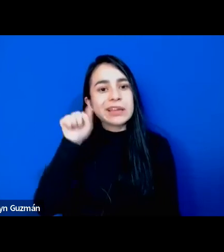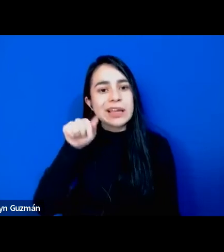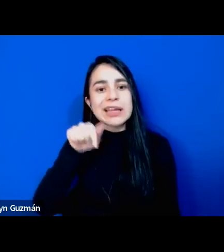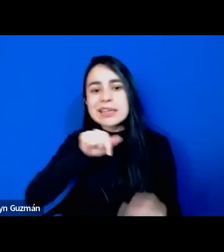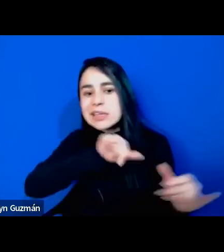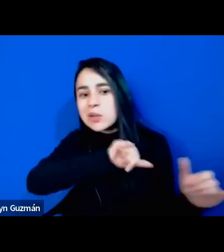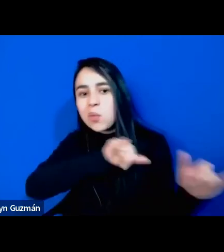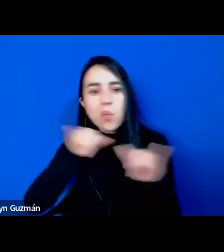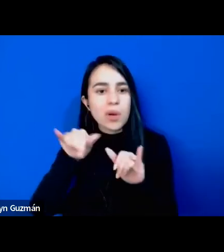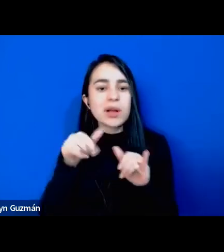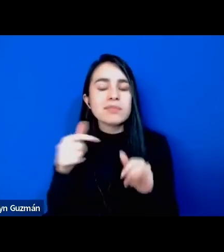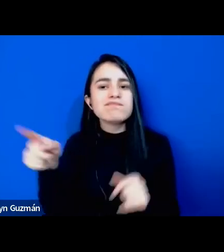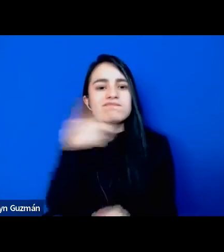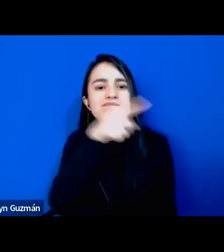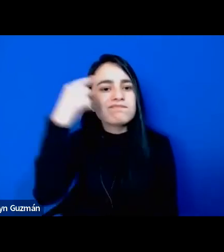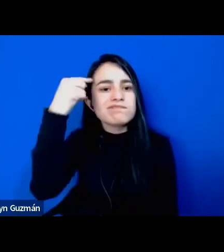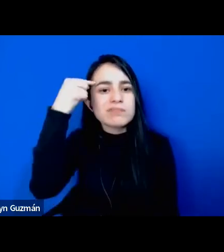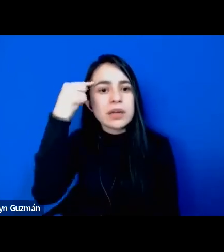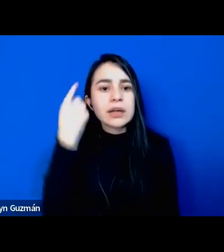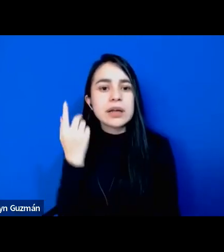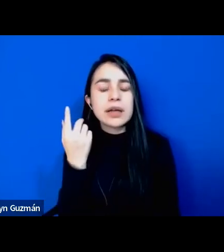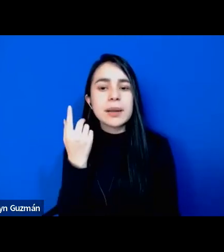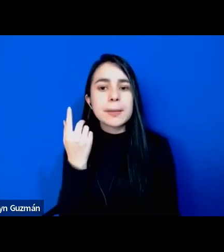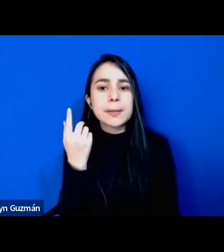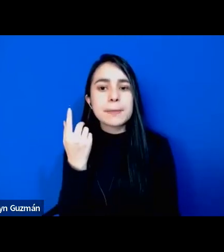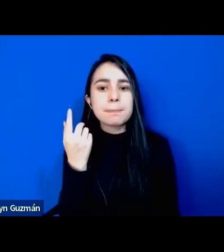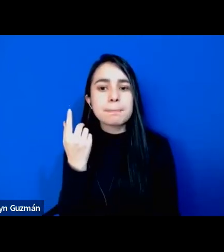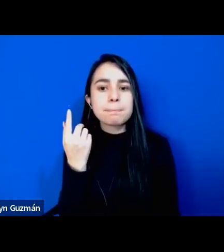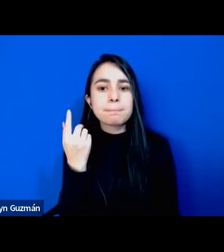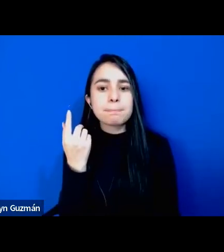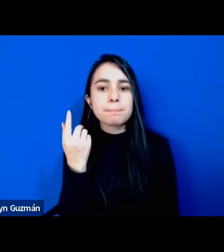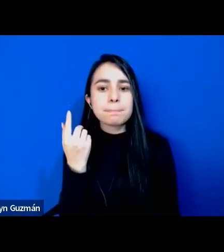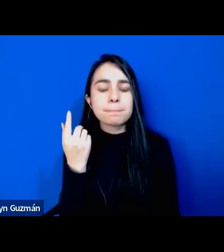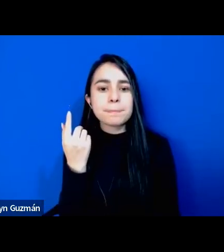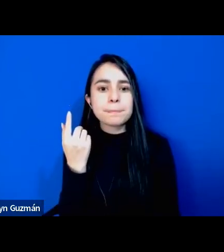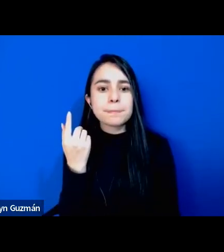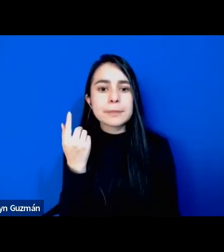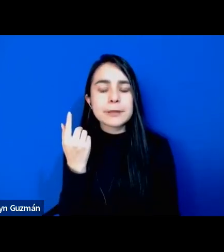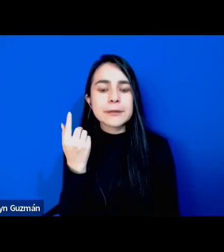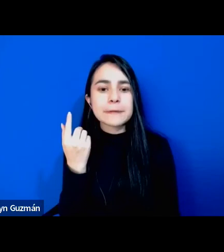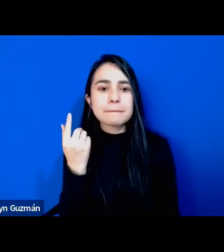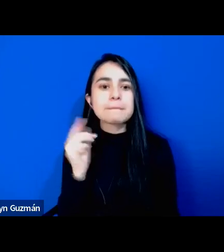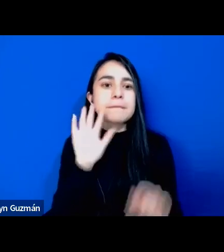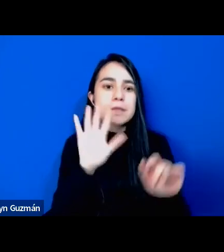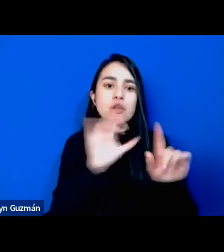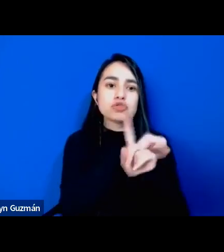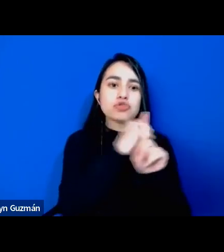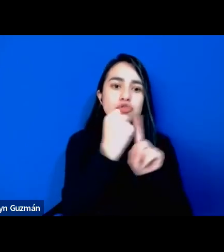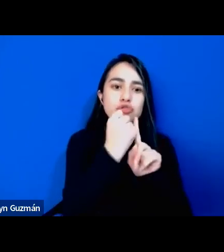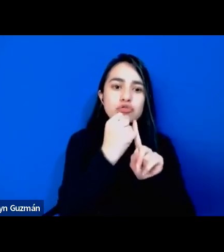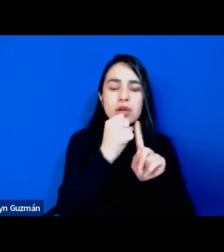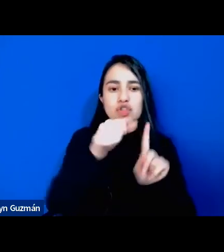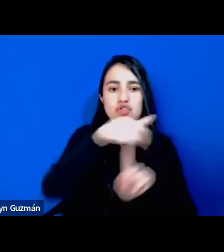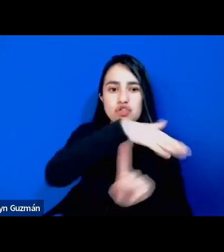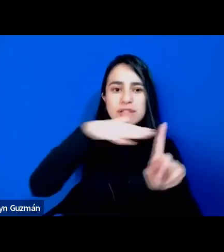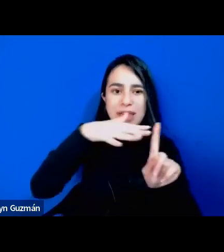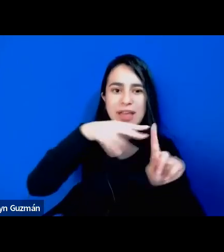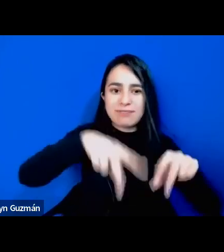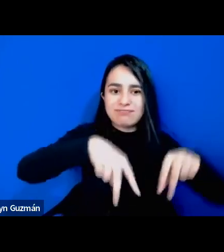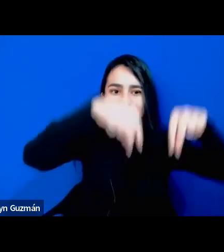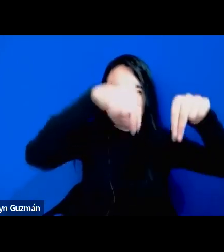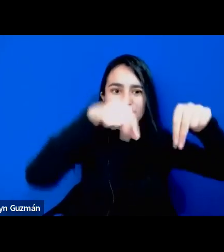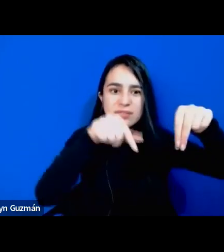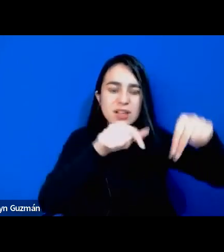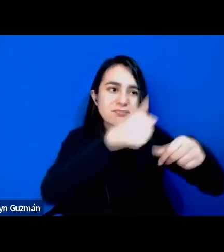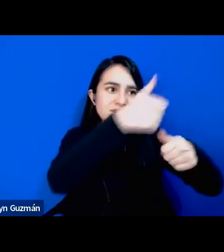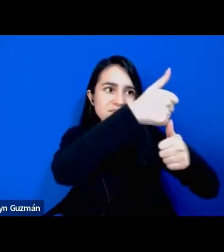mismo, o sea, el pensar que la manera en que se ha organizado la sociedad y las formas que